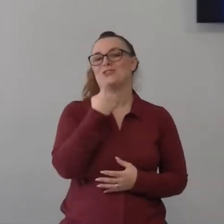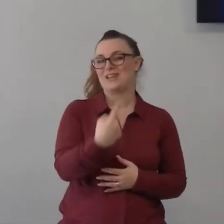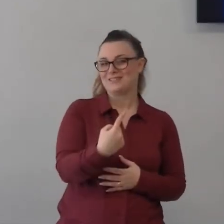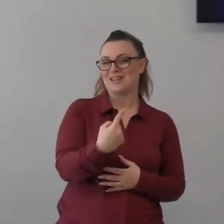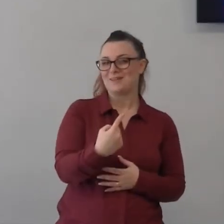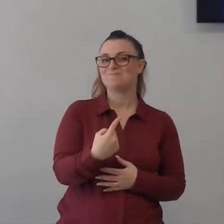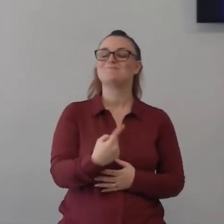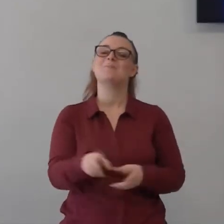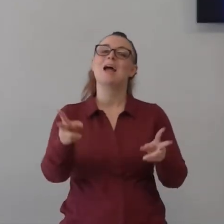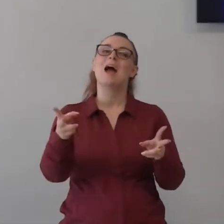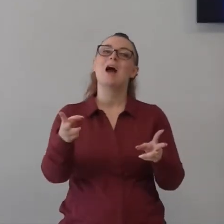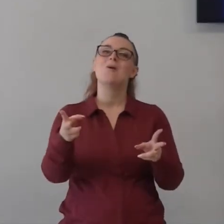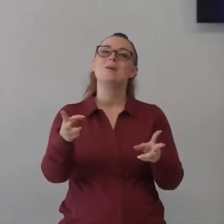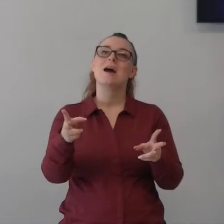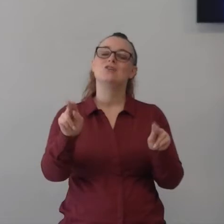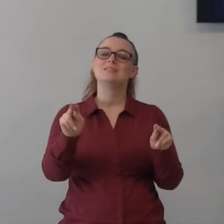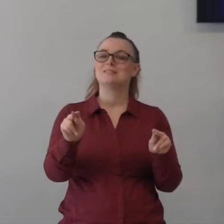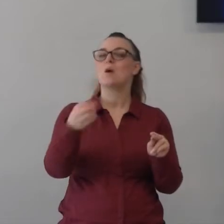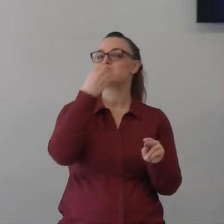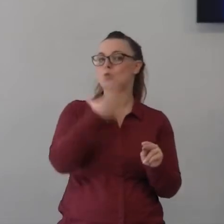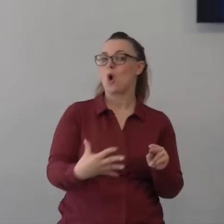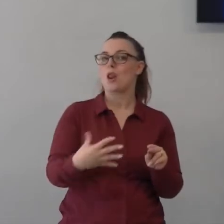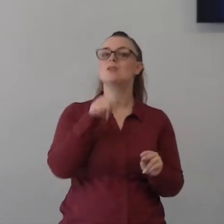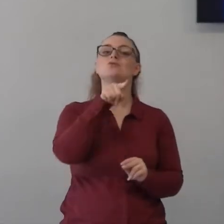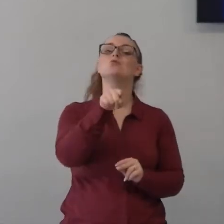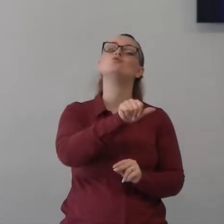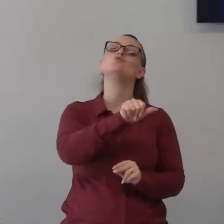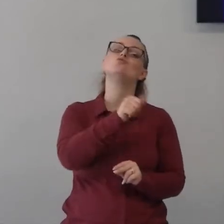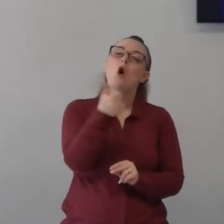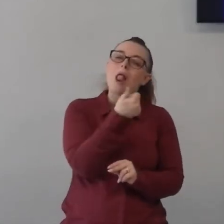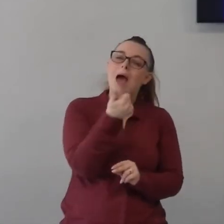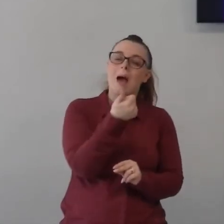notizia questa non sei mai stato non sei mai stata